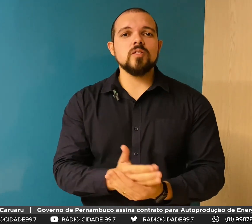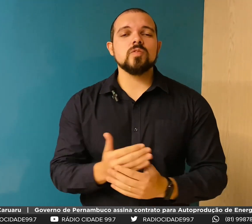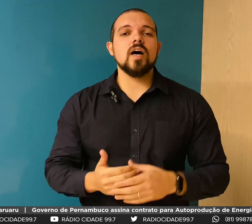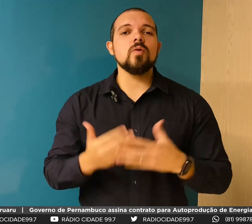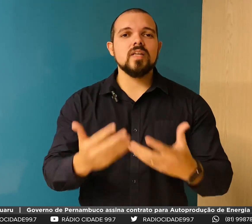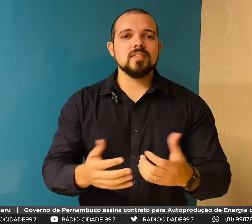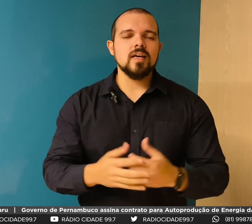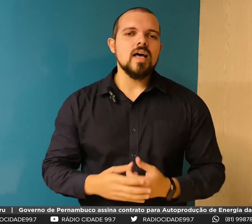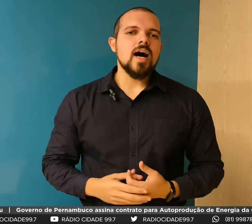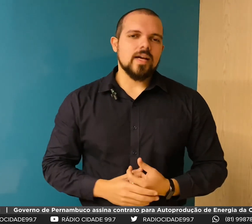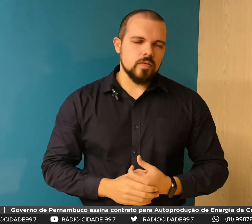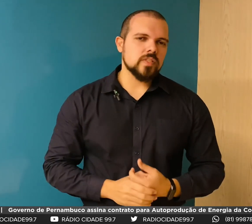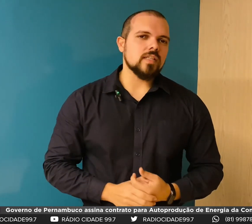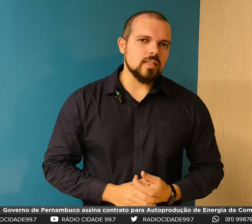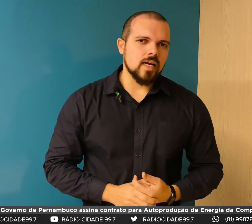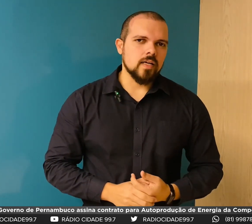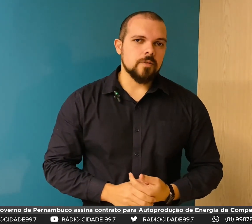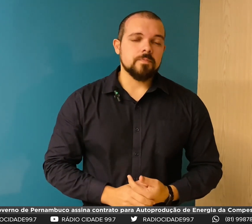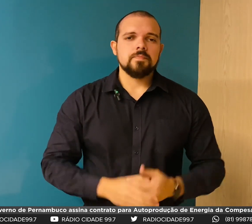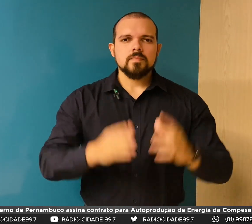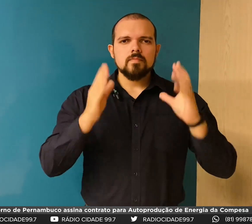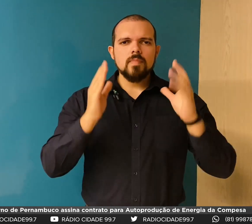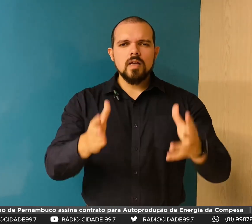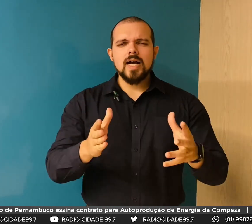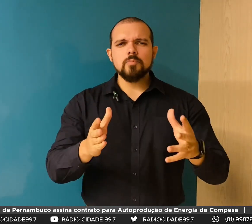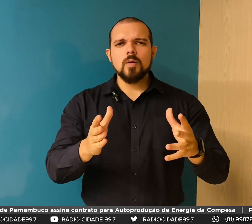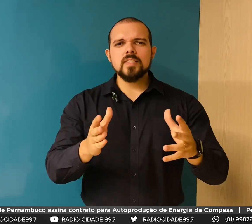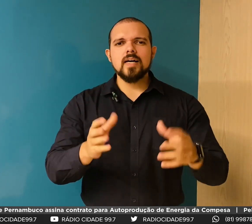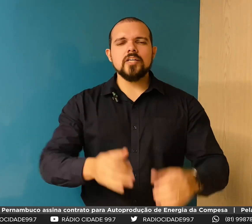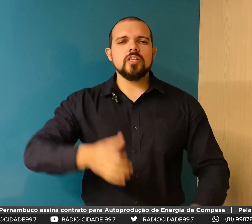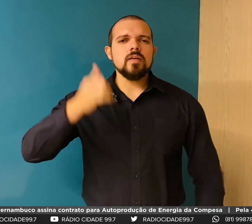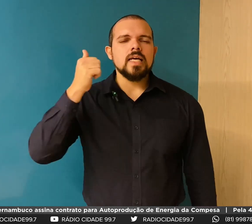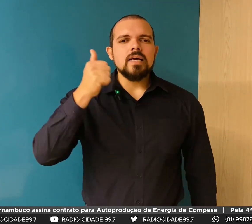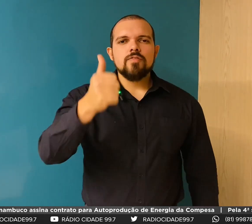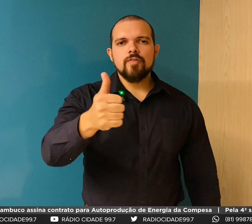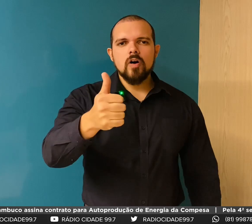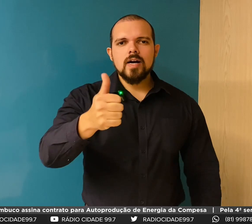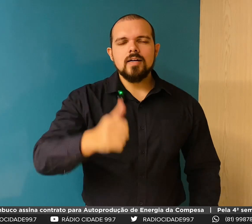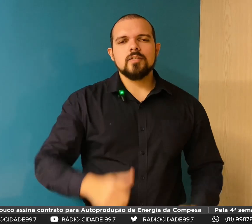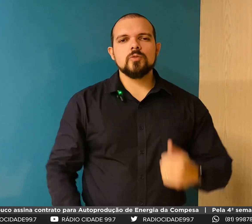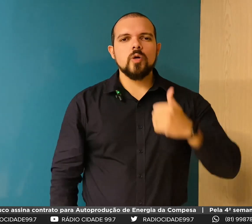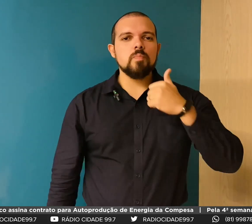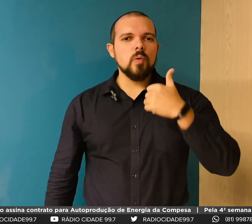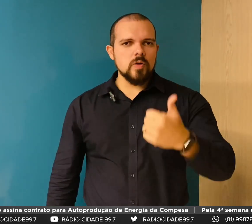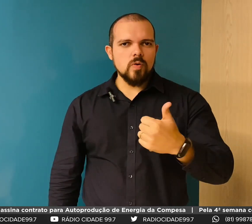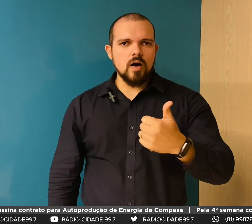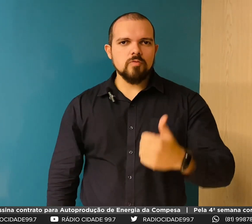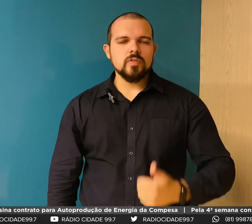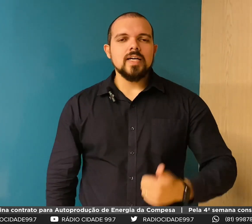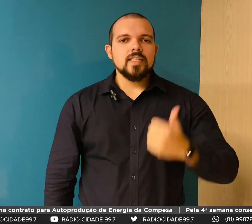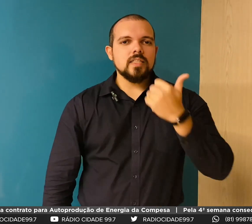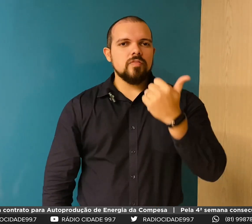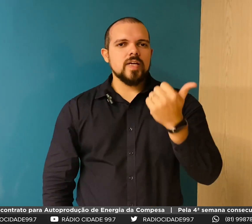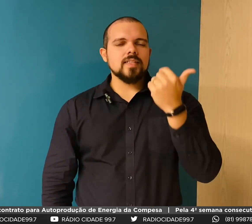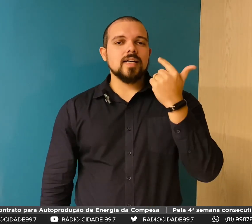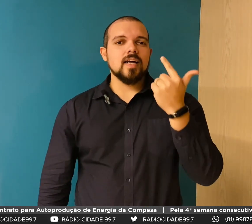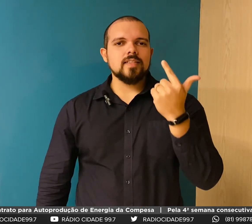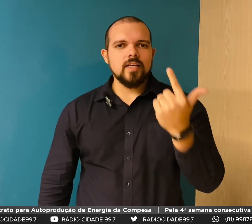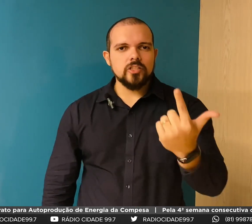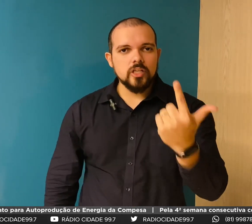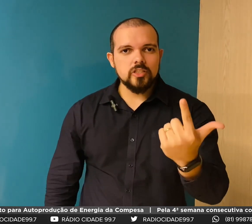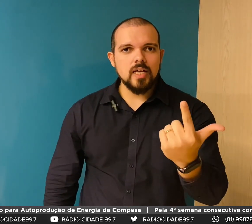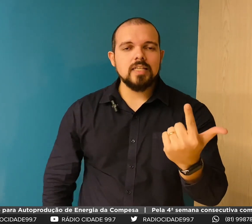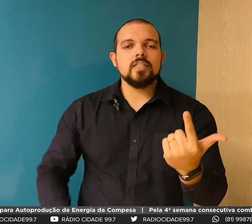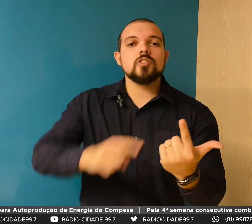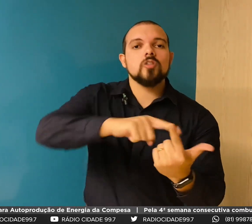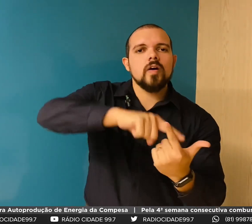e muito menos valoriza aquilo que você está entregando. Captou a mensagem? Foca no teu público-alvo. Identifica as